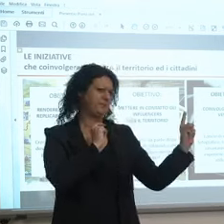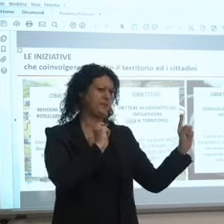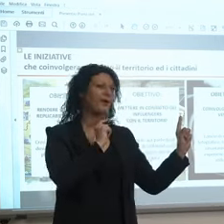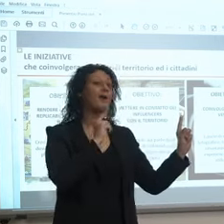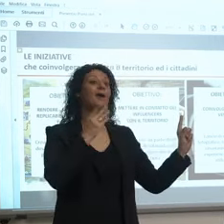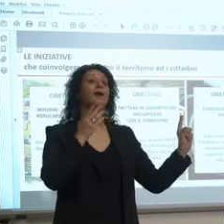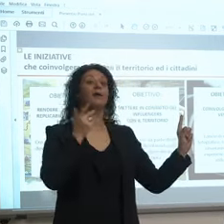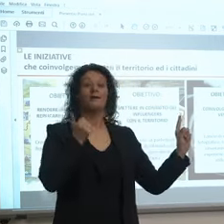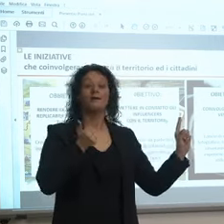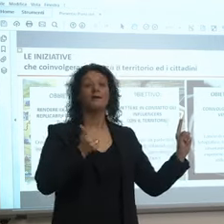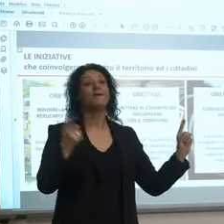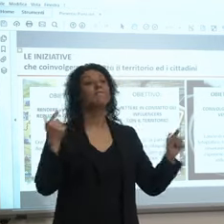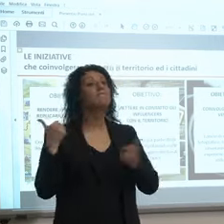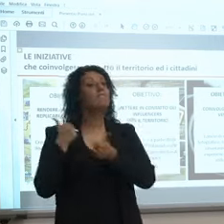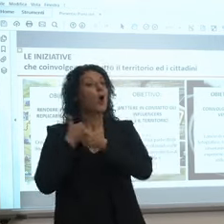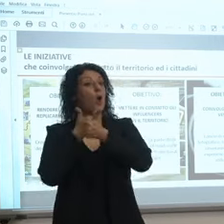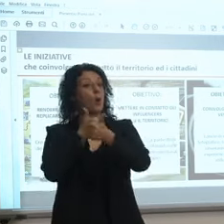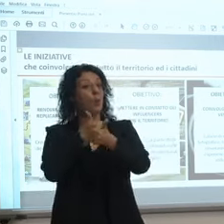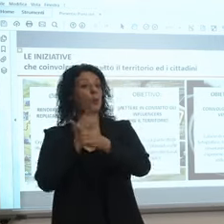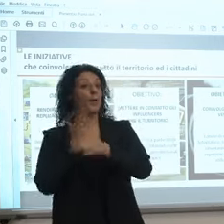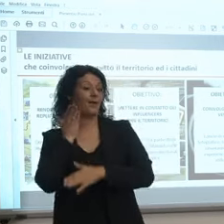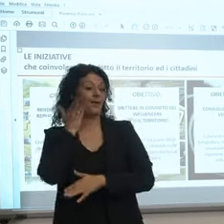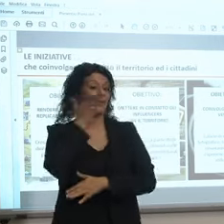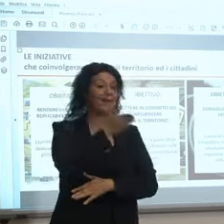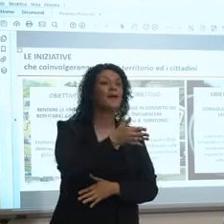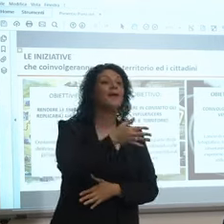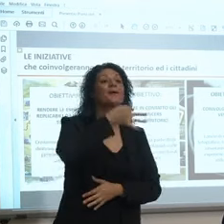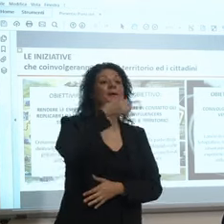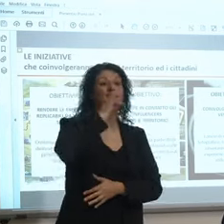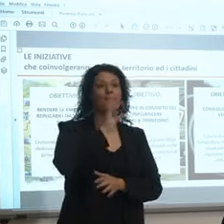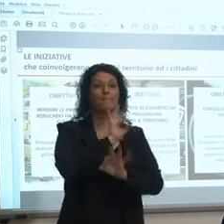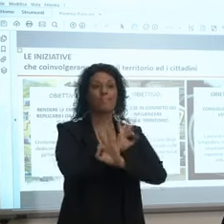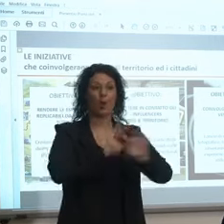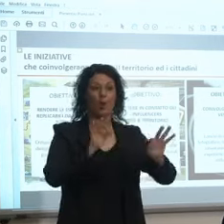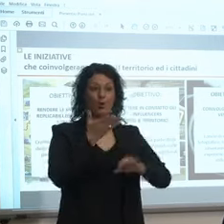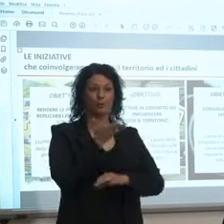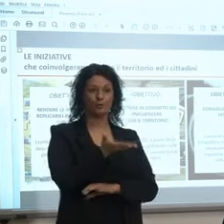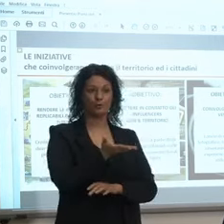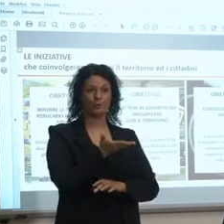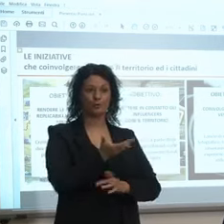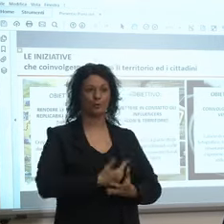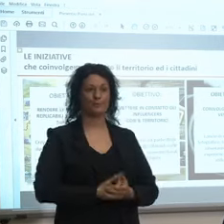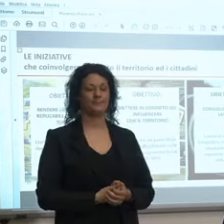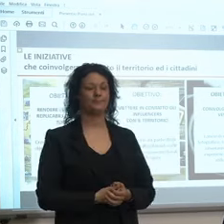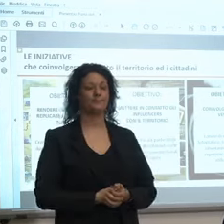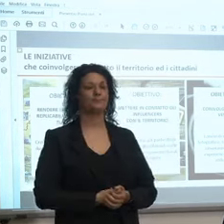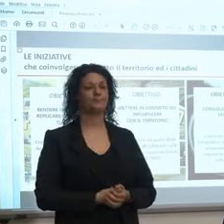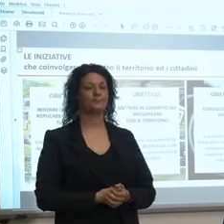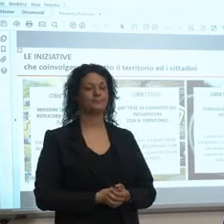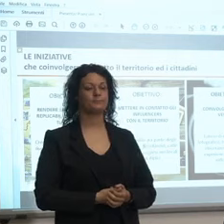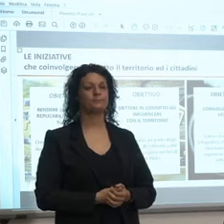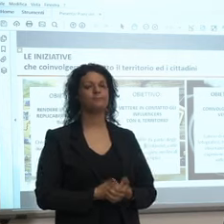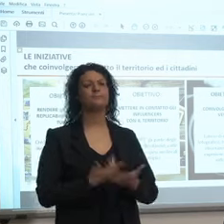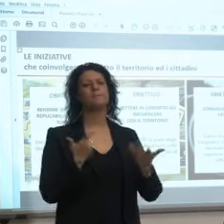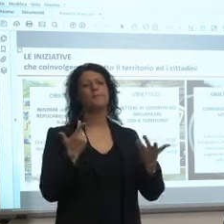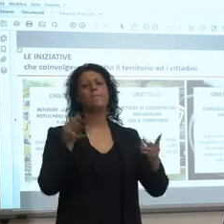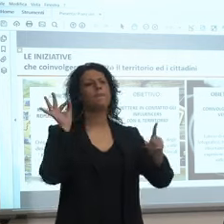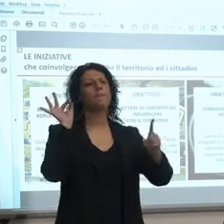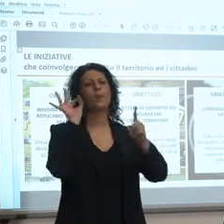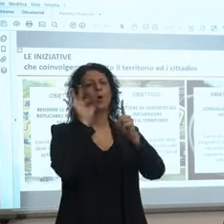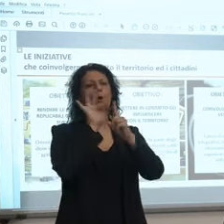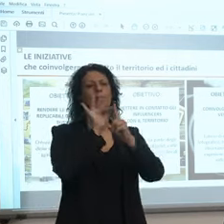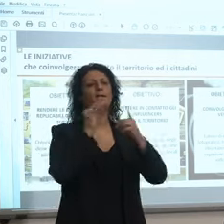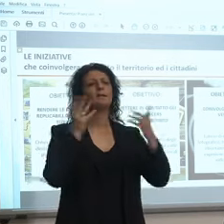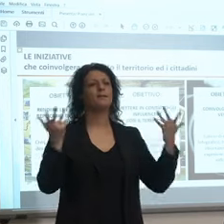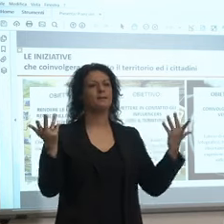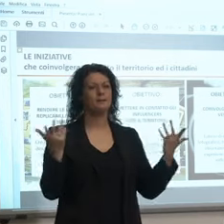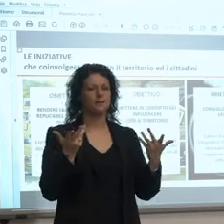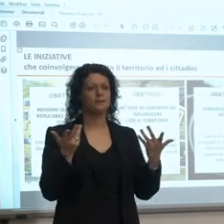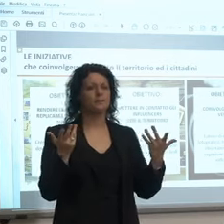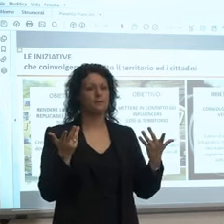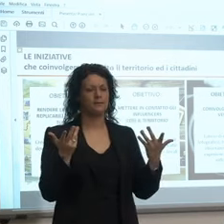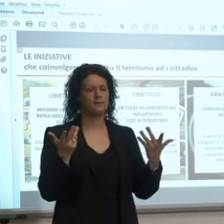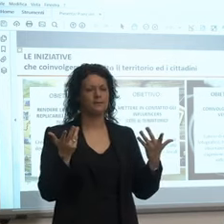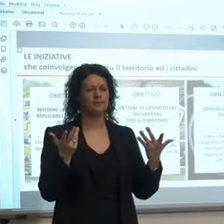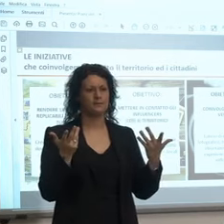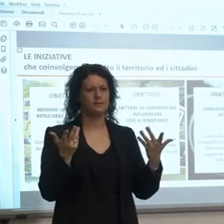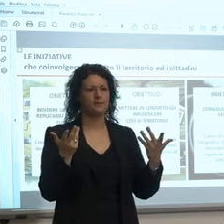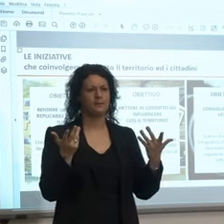imprenditori le reti d'impresa i consorzi devono fare la loro parte su questo l'obiettivo ovviamente è raggiungere